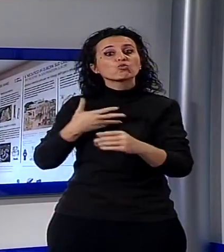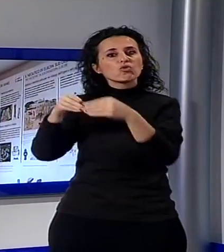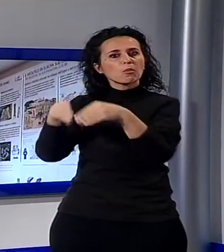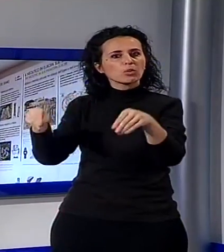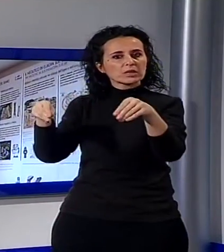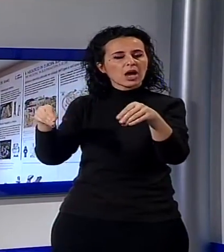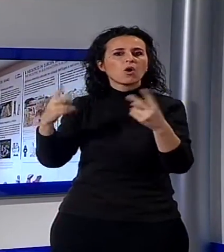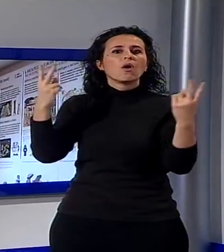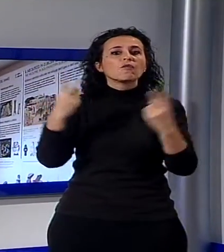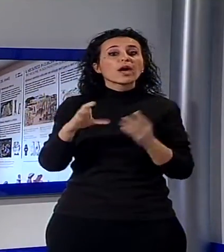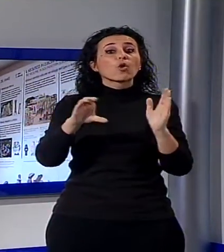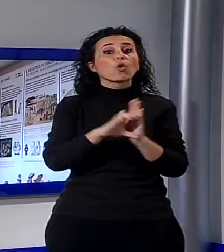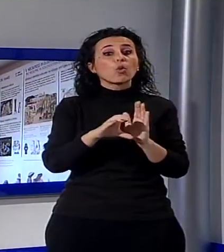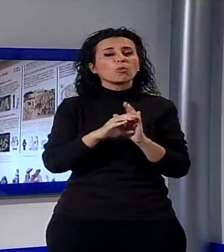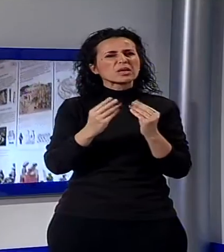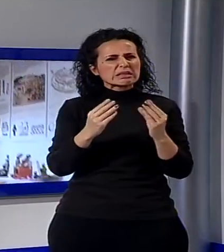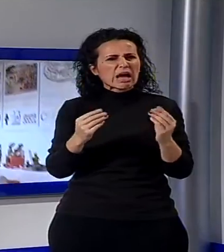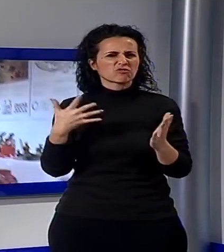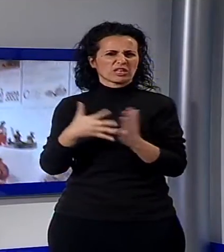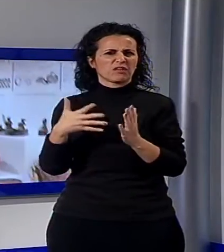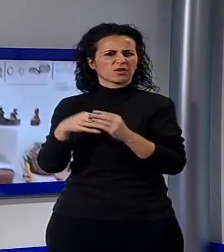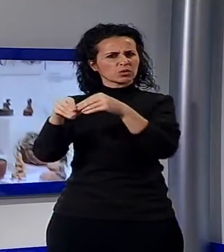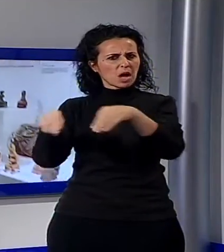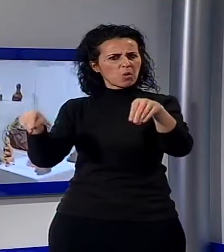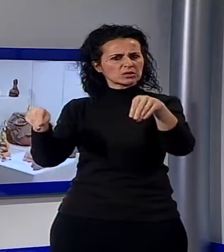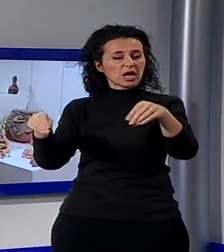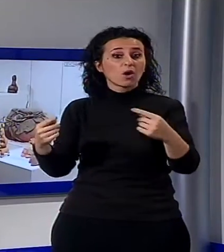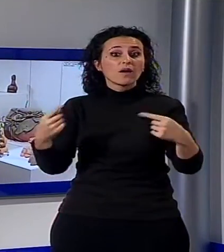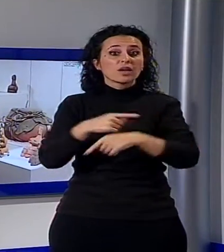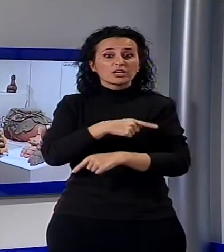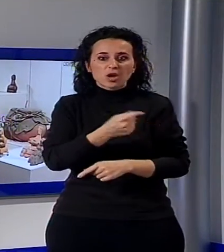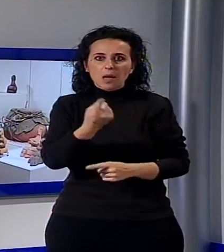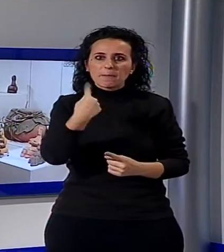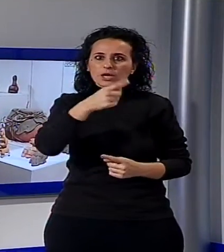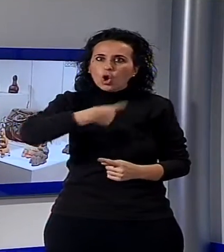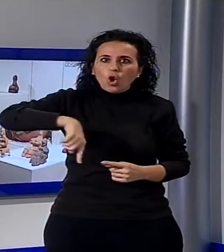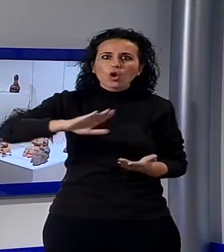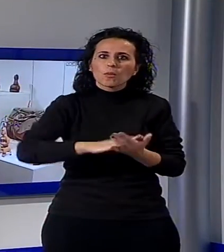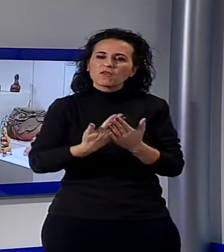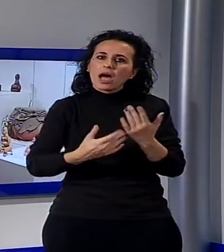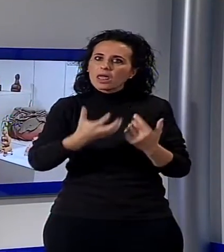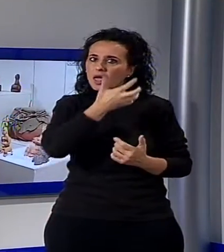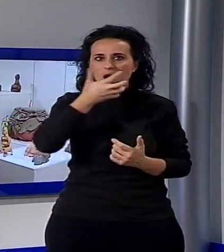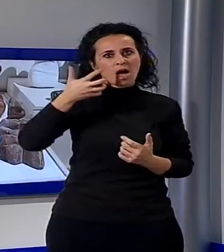mantenere le strutture museali e spesso sono costretti a chiuderle, per noi invece è un punto di partenza importantissimo.